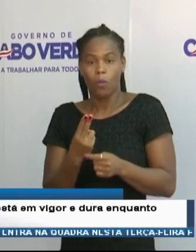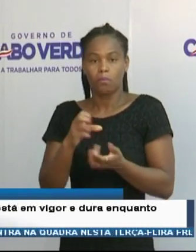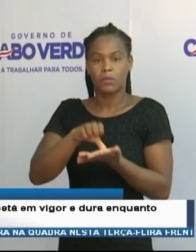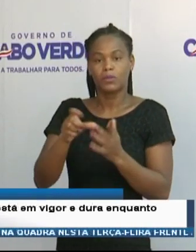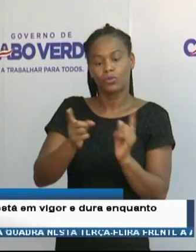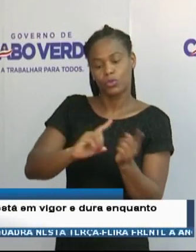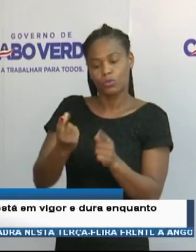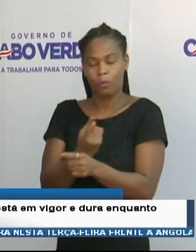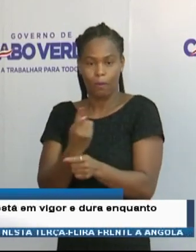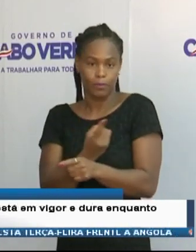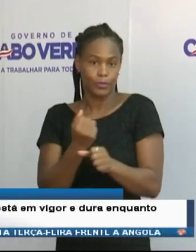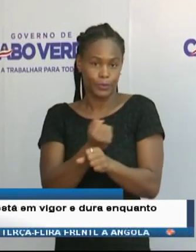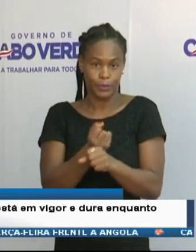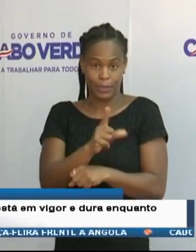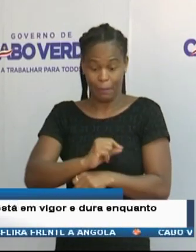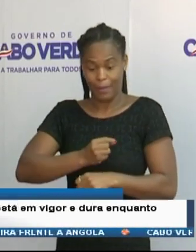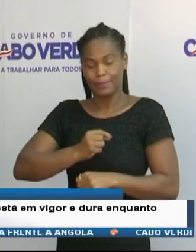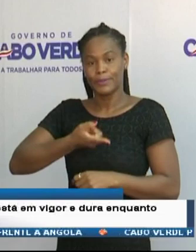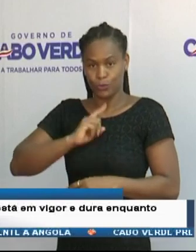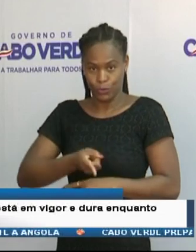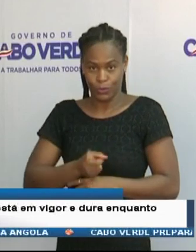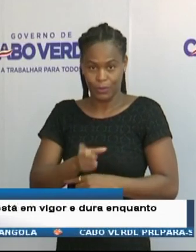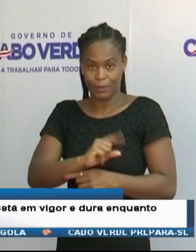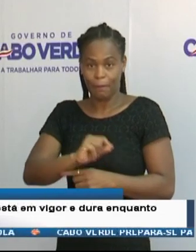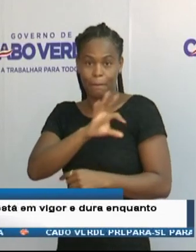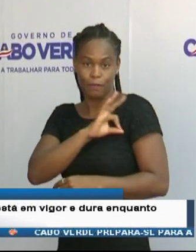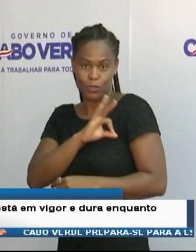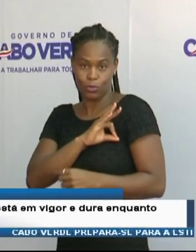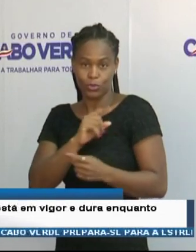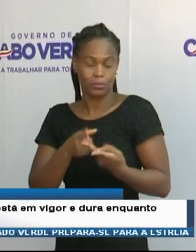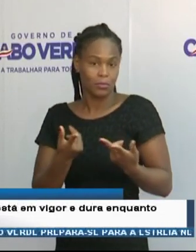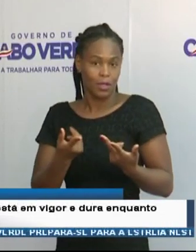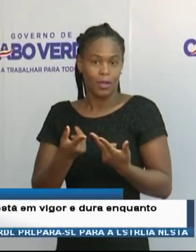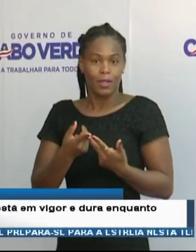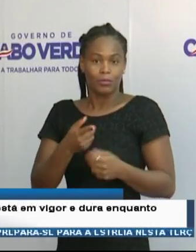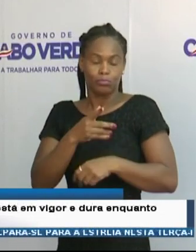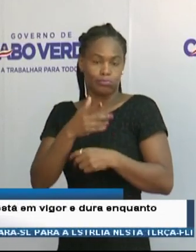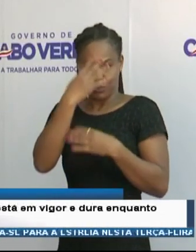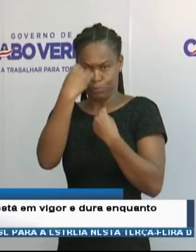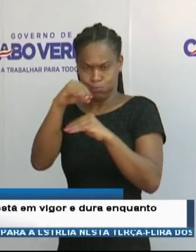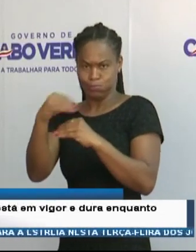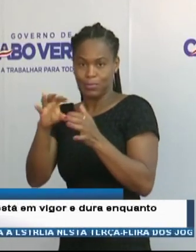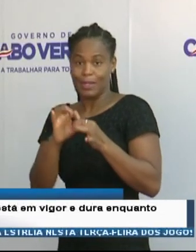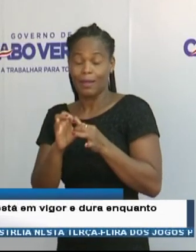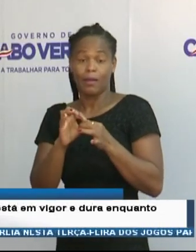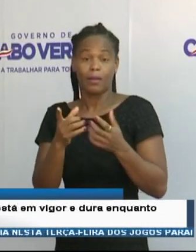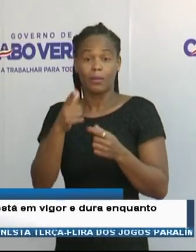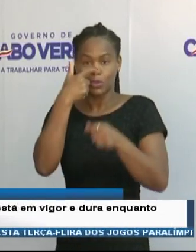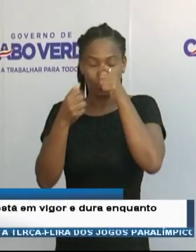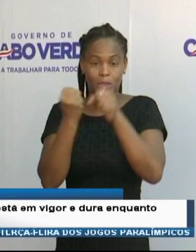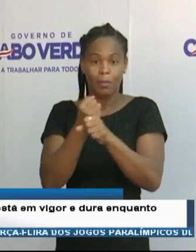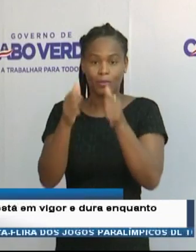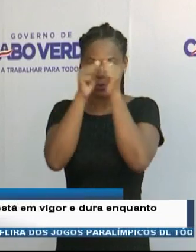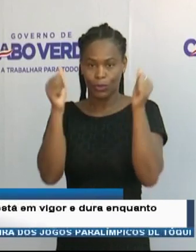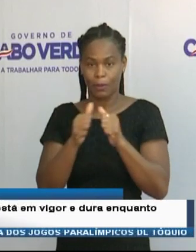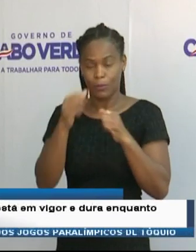transporte de serviços. É exigida também a professores, auxiliares de educação e colaboradores dos subsistemas de